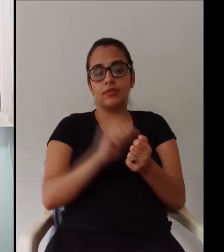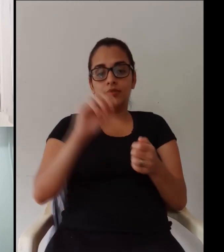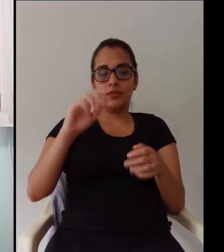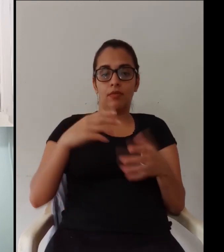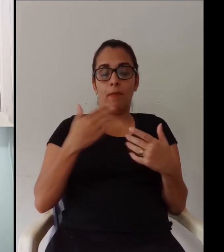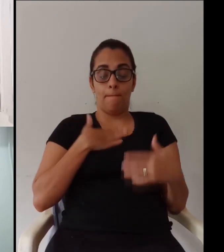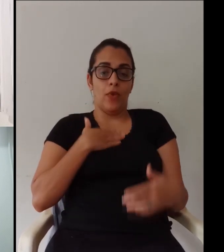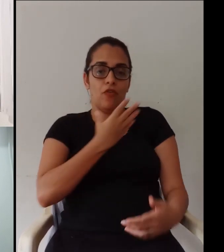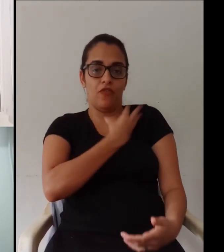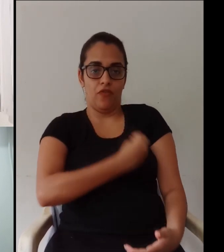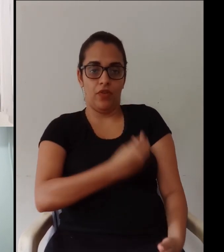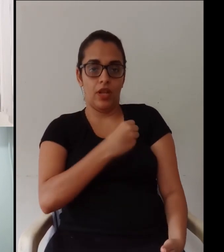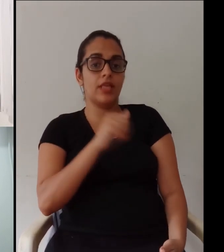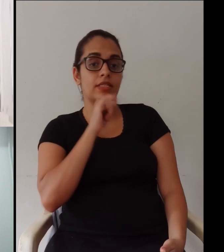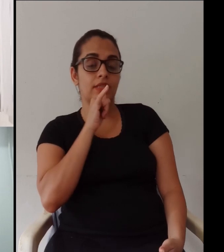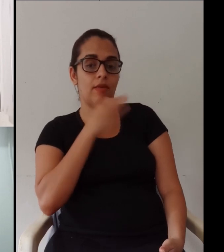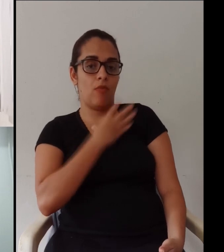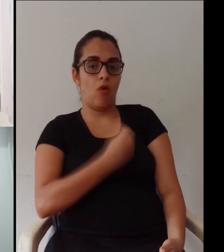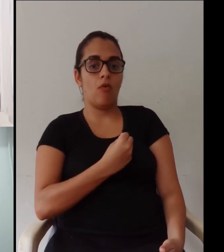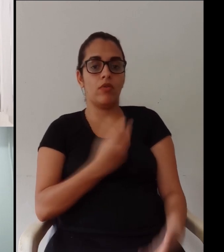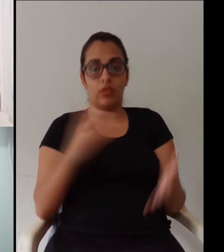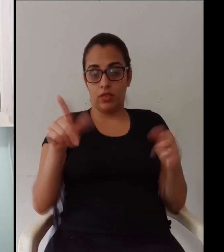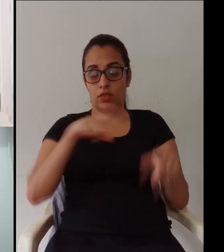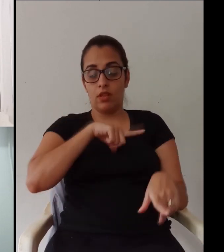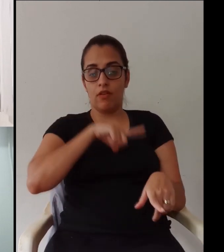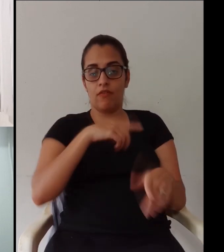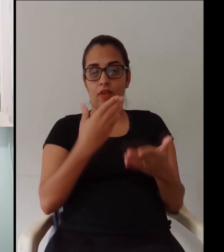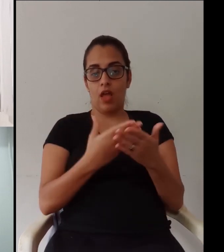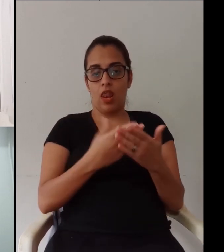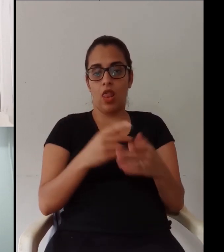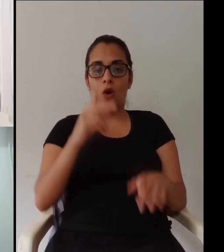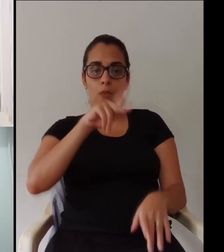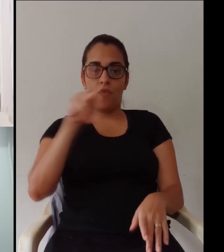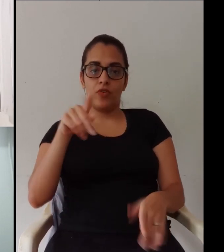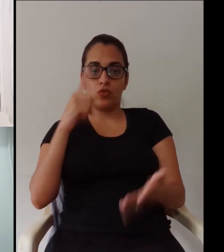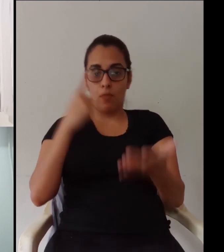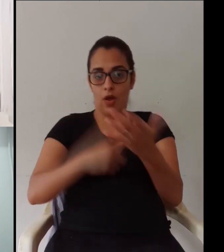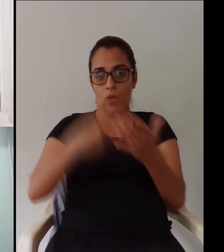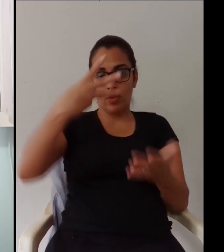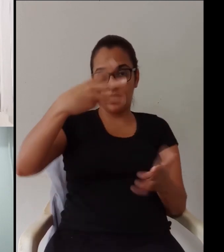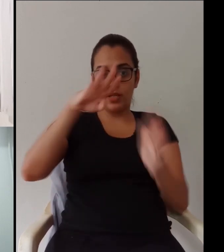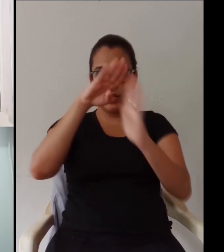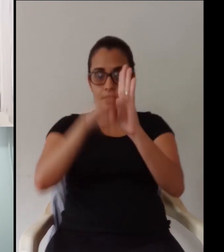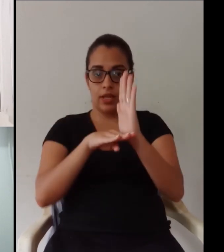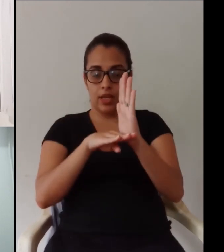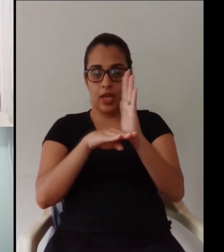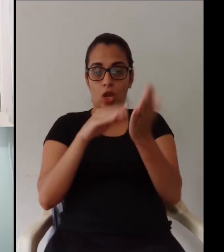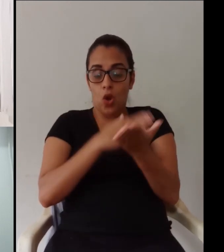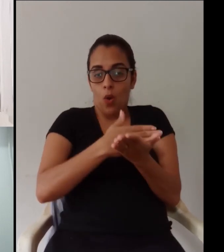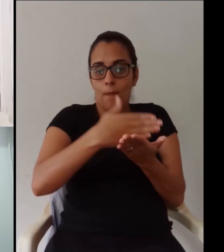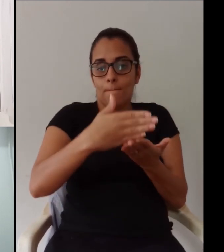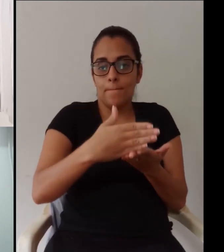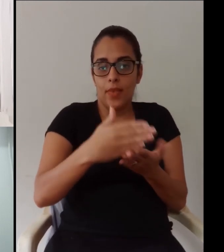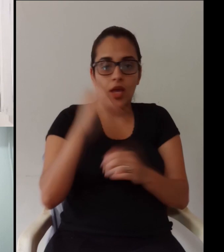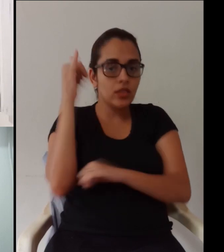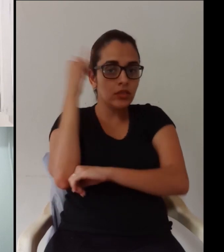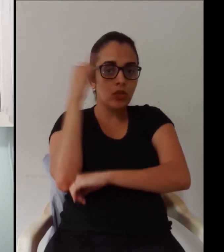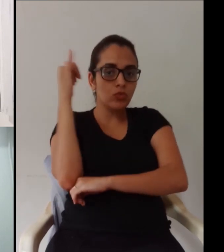algumas instituições de ensino elas têm adotado o que as pessoas chamam de aulas remotas meu filho teve agora uma